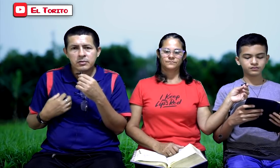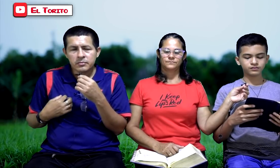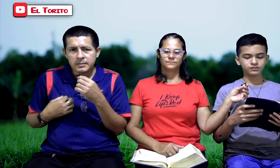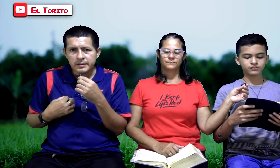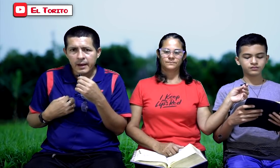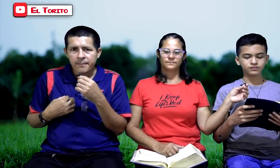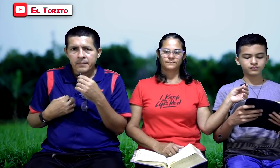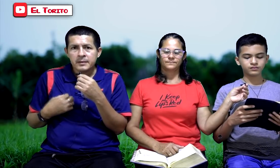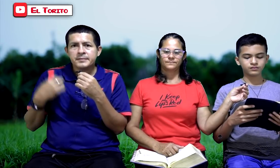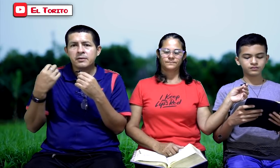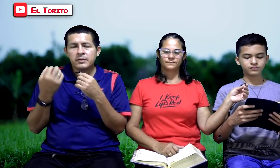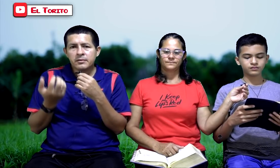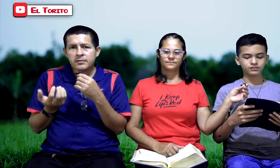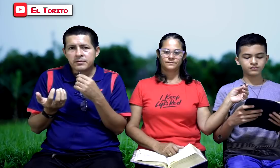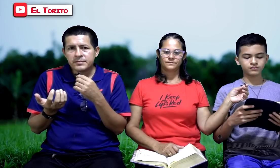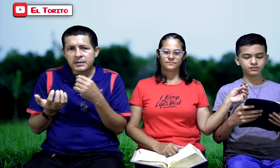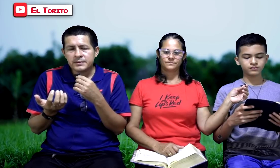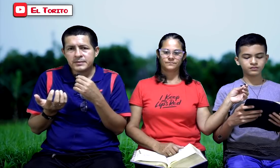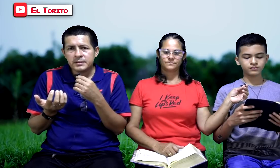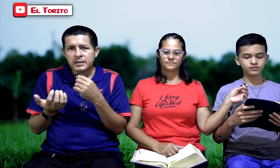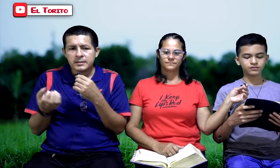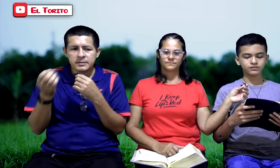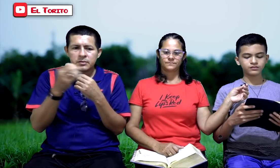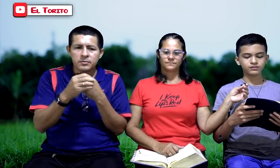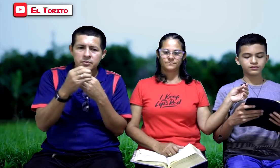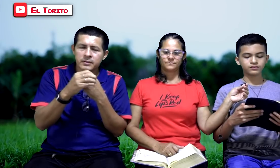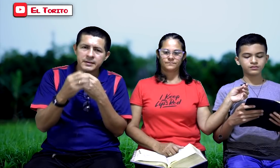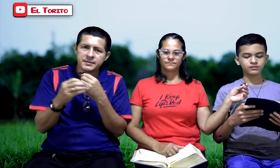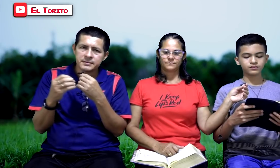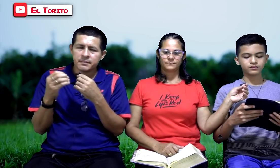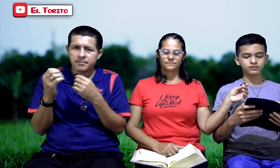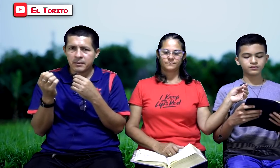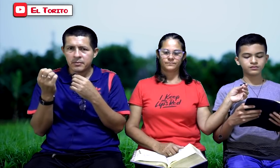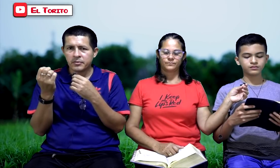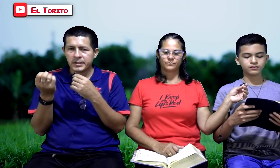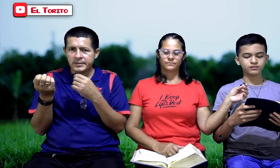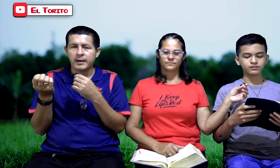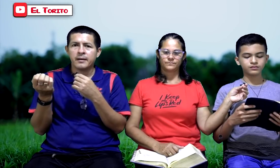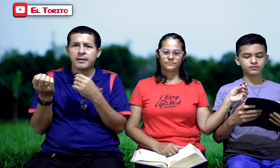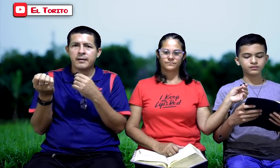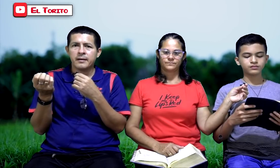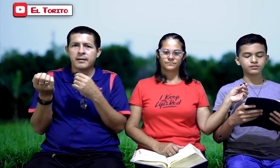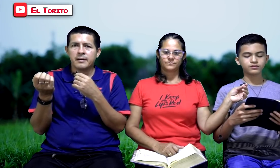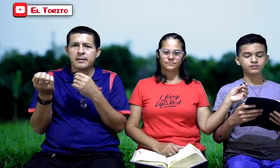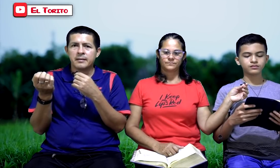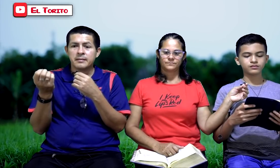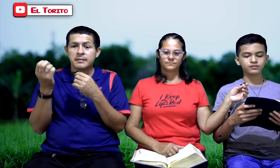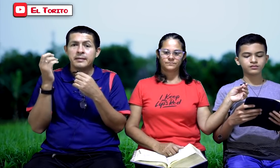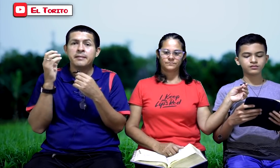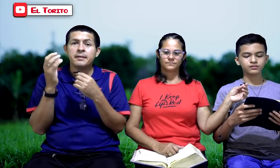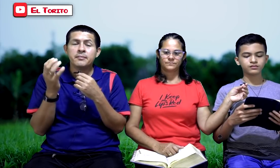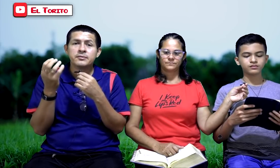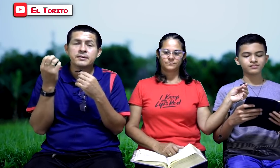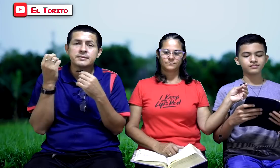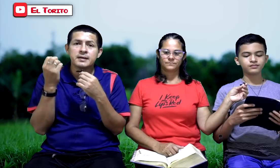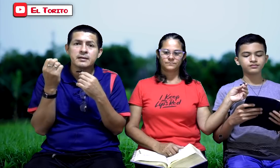con humildad, se lo digo con sencillez, así como lo va a decir San Pablo ahorita. Debemos estar